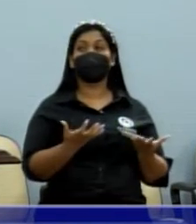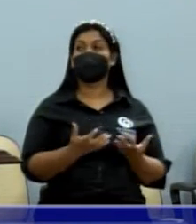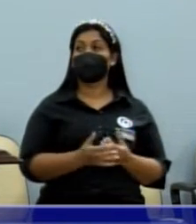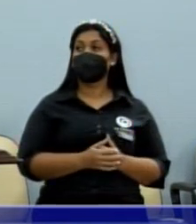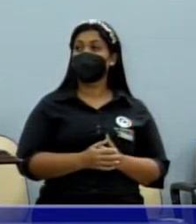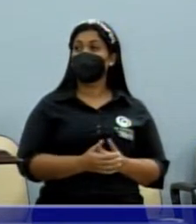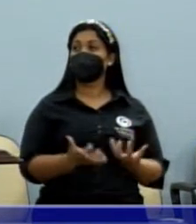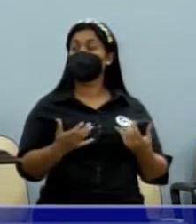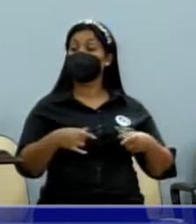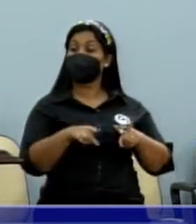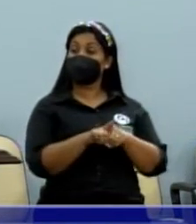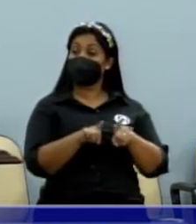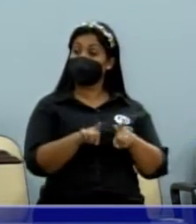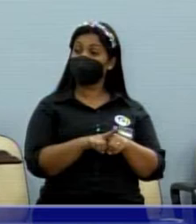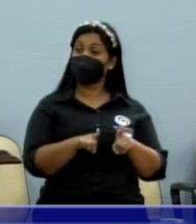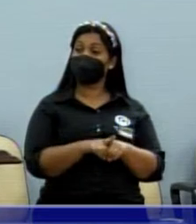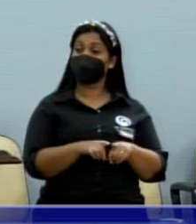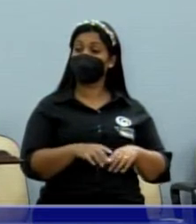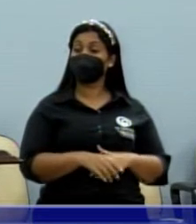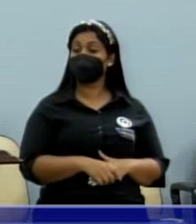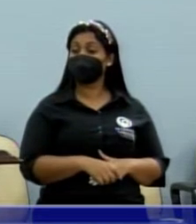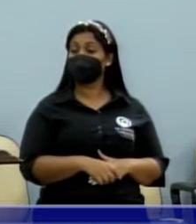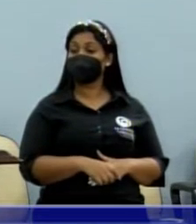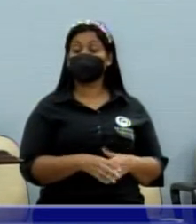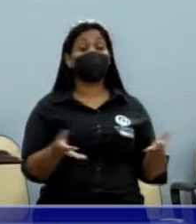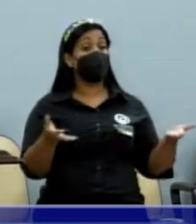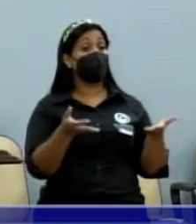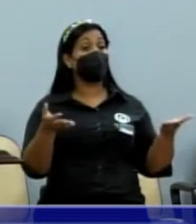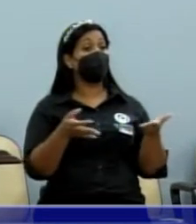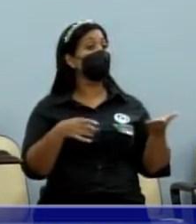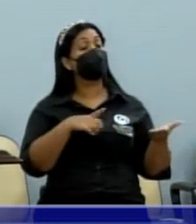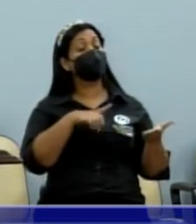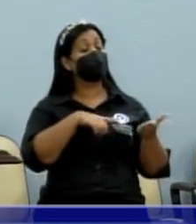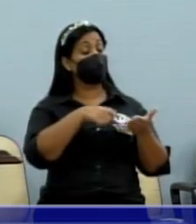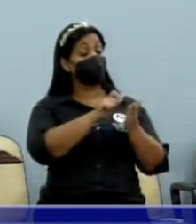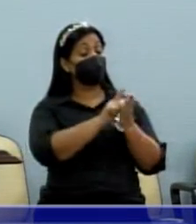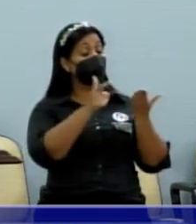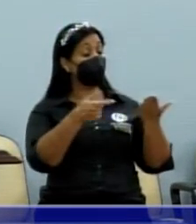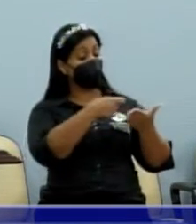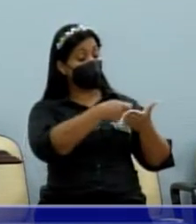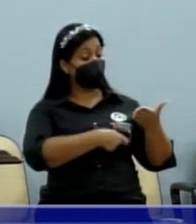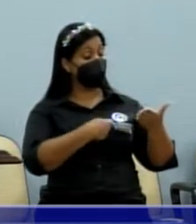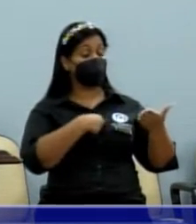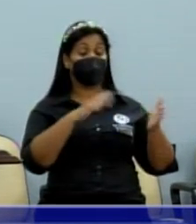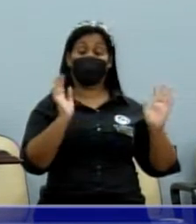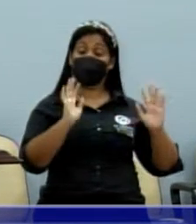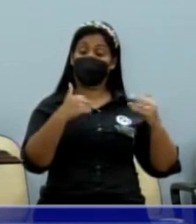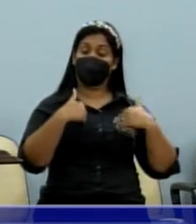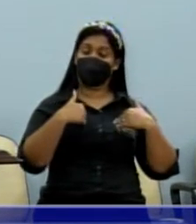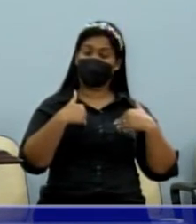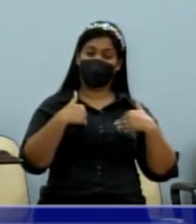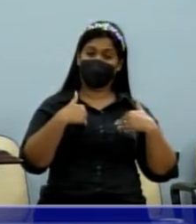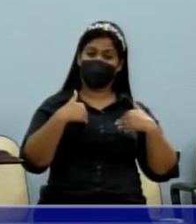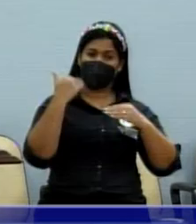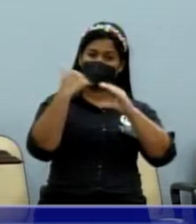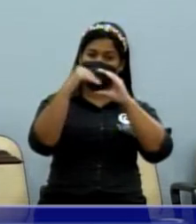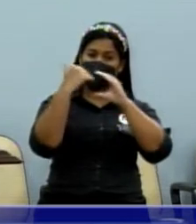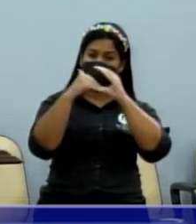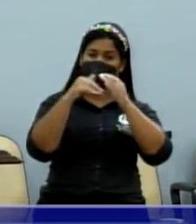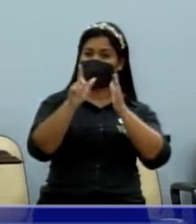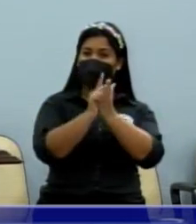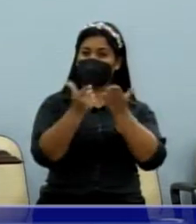Queria, queria também, hoje saiu uma notinha no jornal, eu não sou de ficar mandando nada para